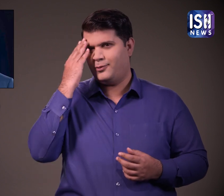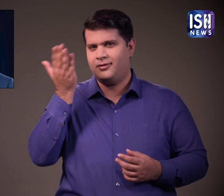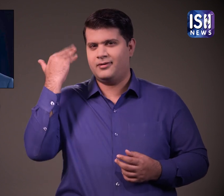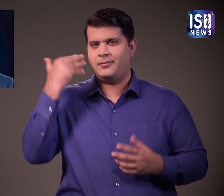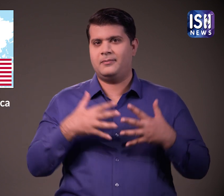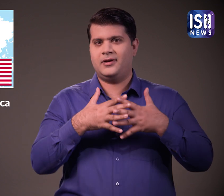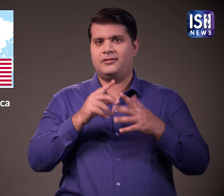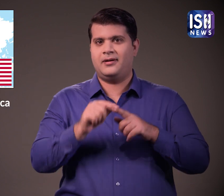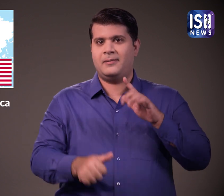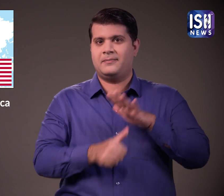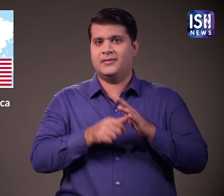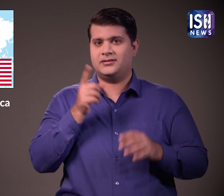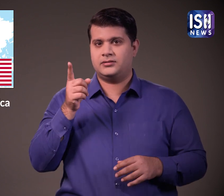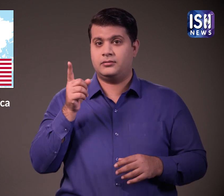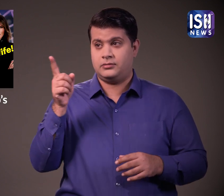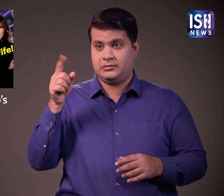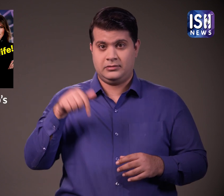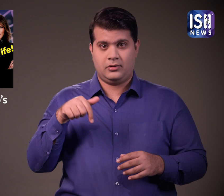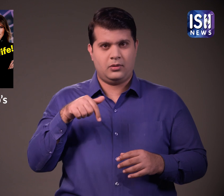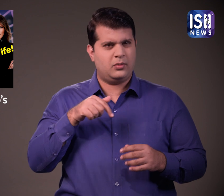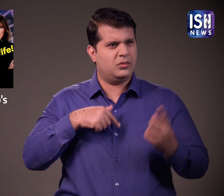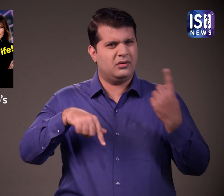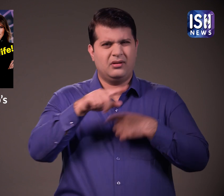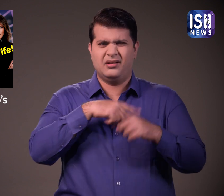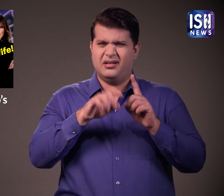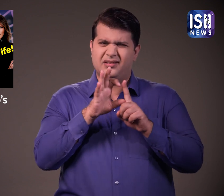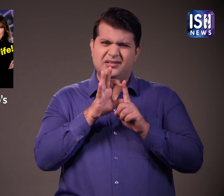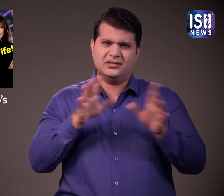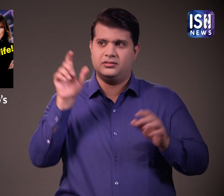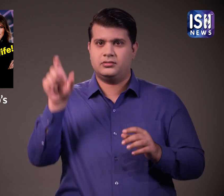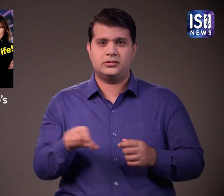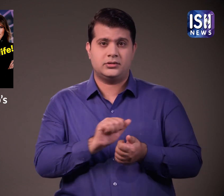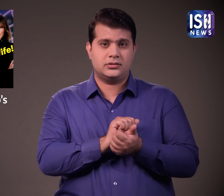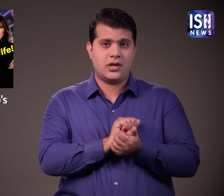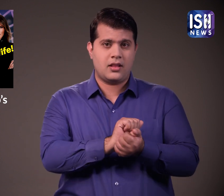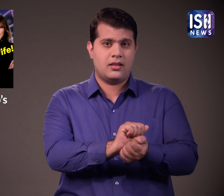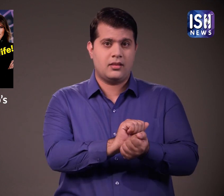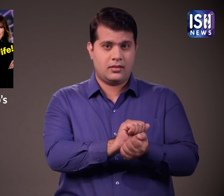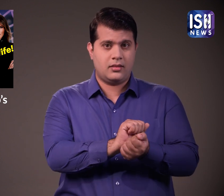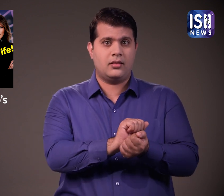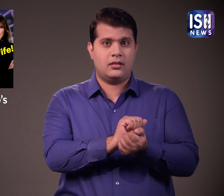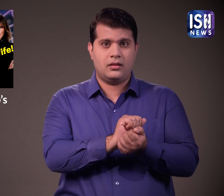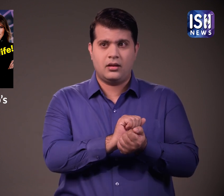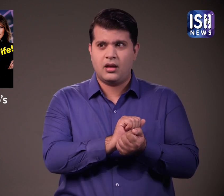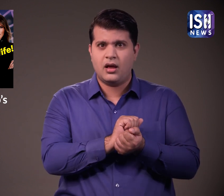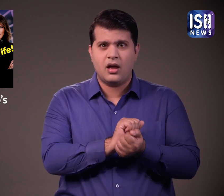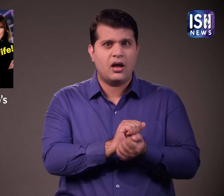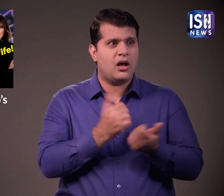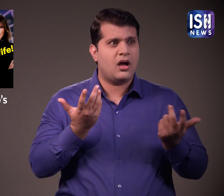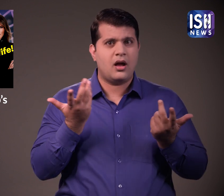अमेरिका के पूर्वराष्ट्रपती वह एक बड़े विवाद में फस गए है और जल्द ही किरफतार भी हो सकते है क्या हुआ? ट्रम का